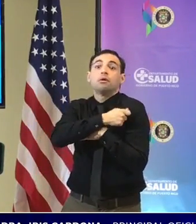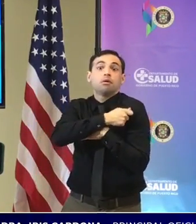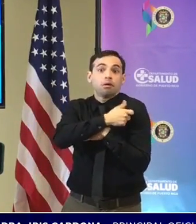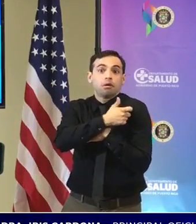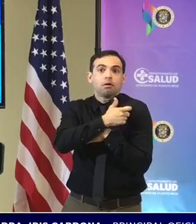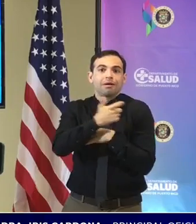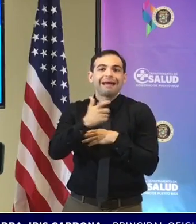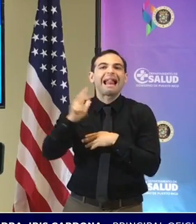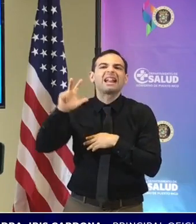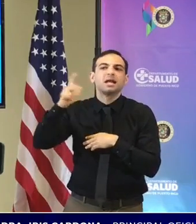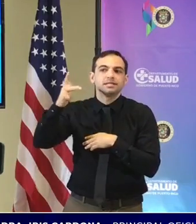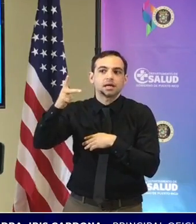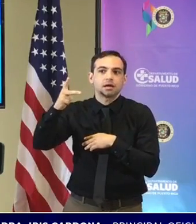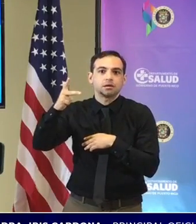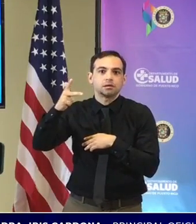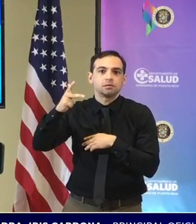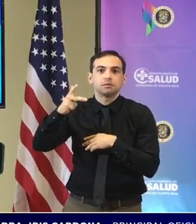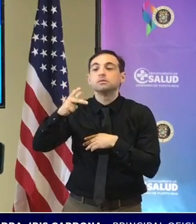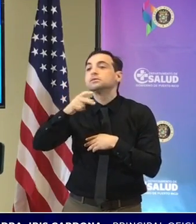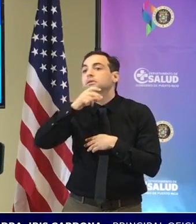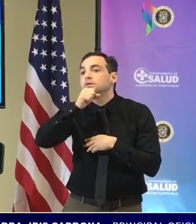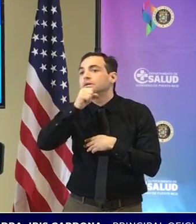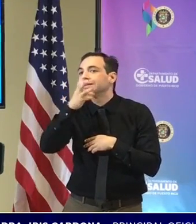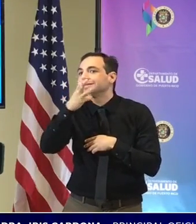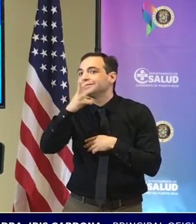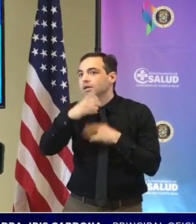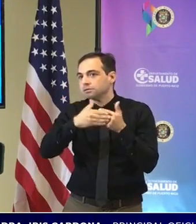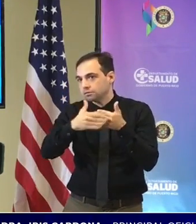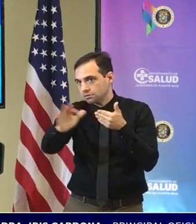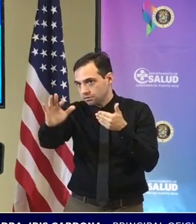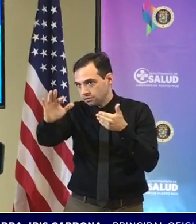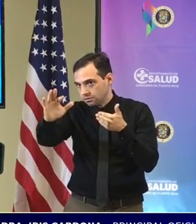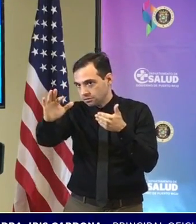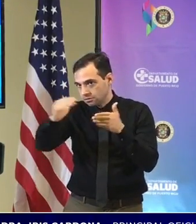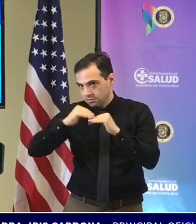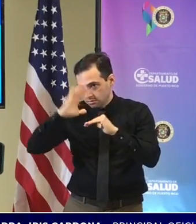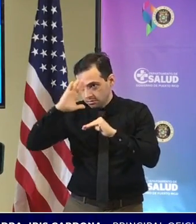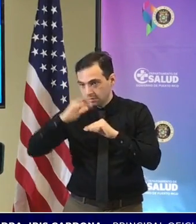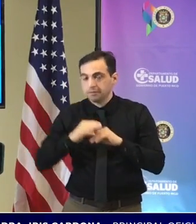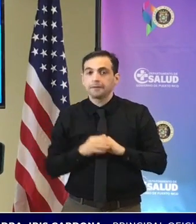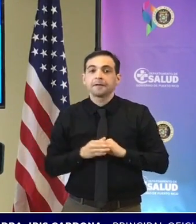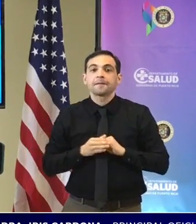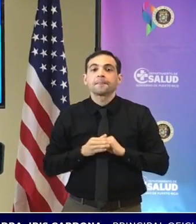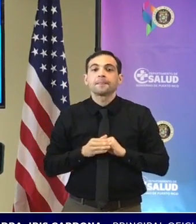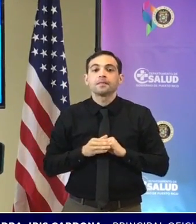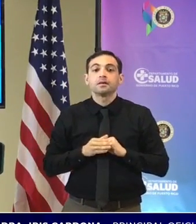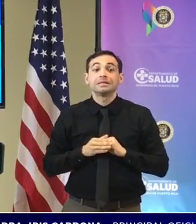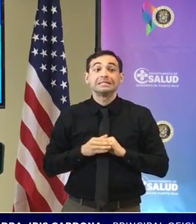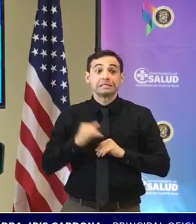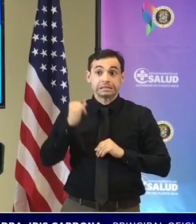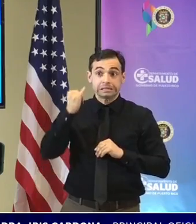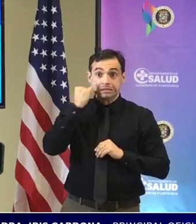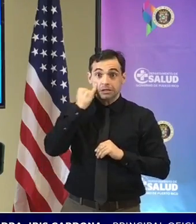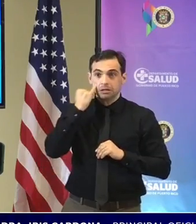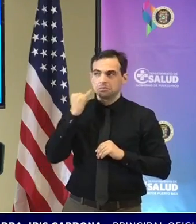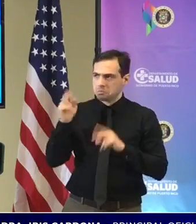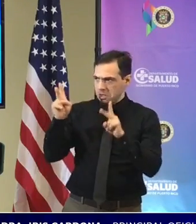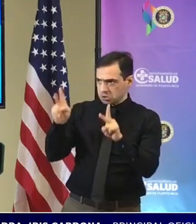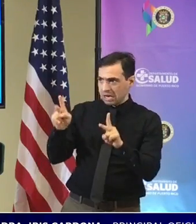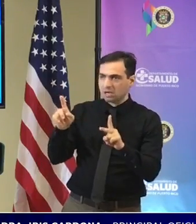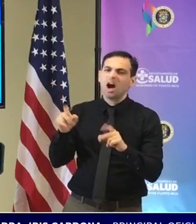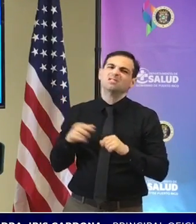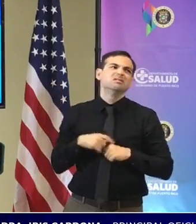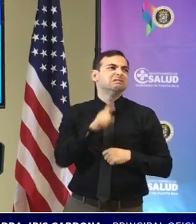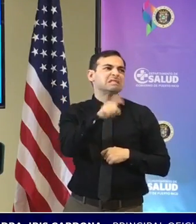las dosis de refuerzo a partir de los 16 años de edad no obstante aquellas personas que requieran una primera dosis una